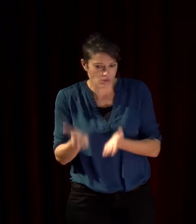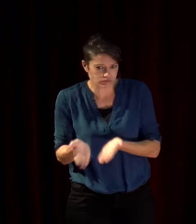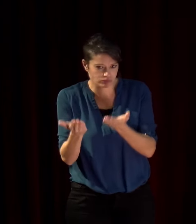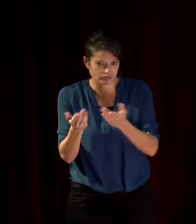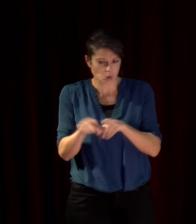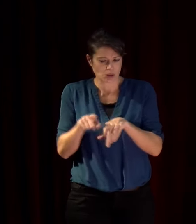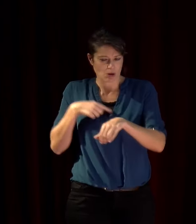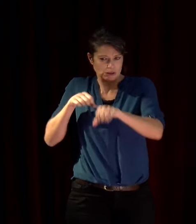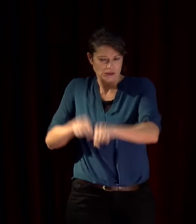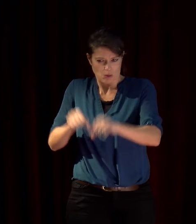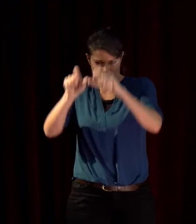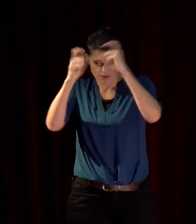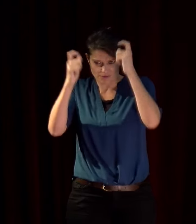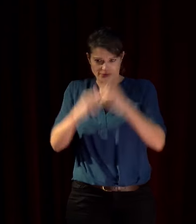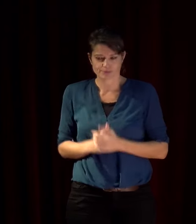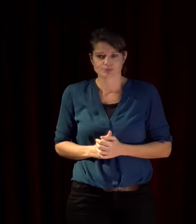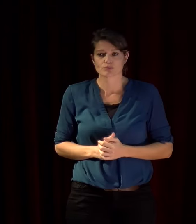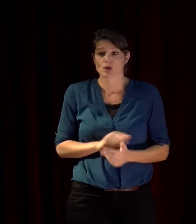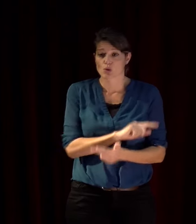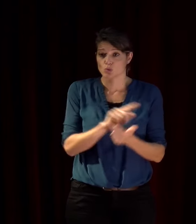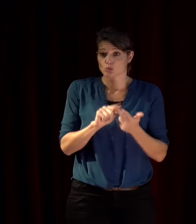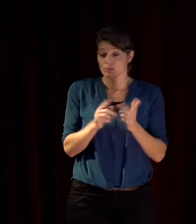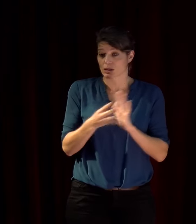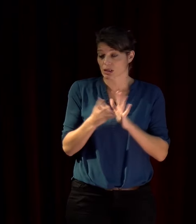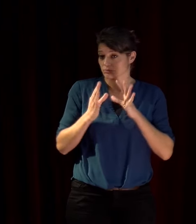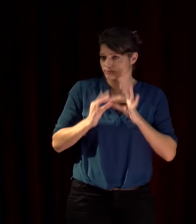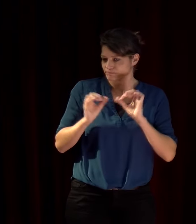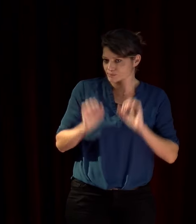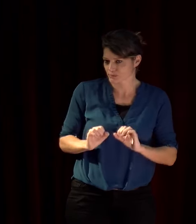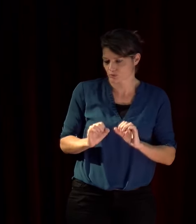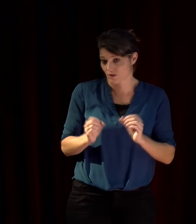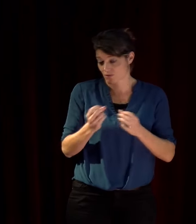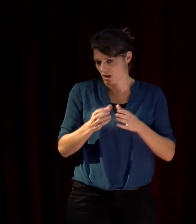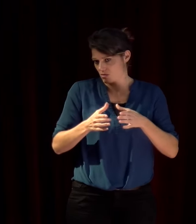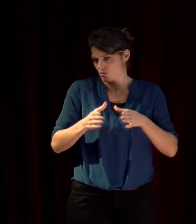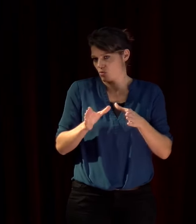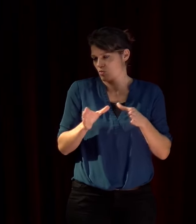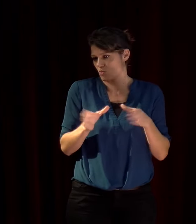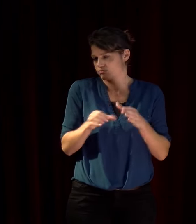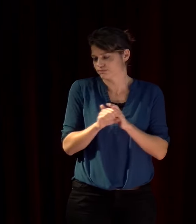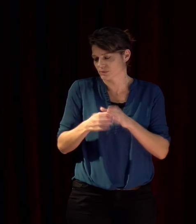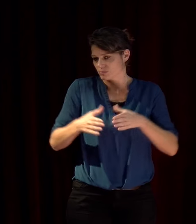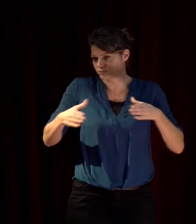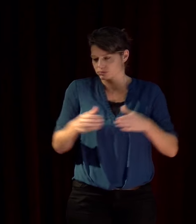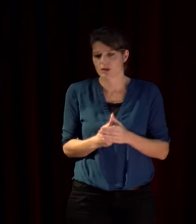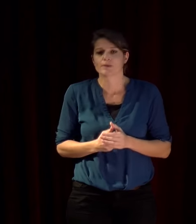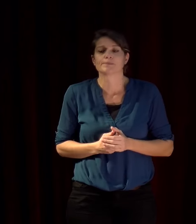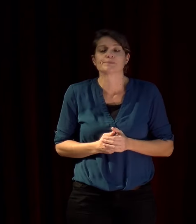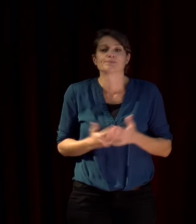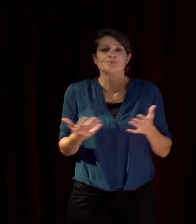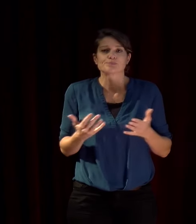et enfin le troisième facteur explicatif de cette vague inquiétante c'est la chute électorale